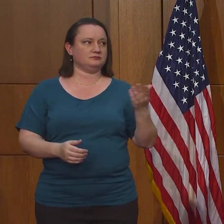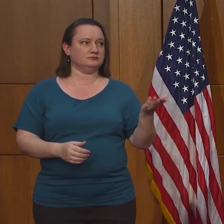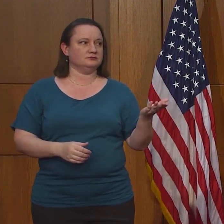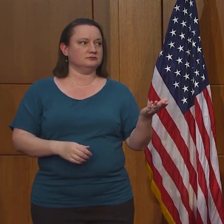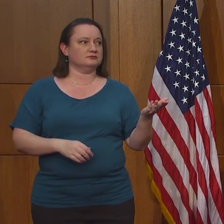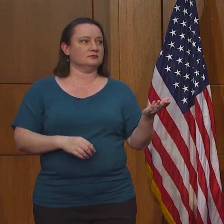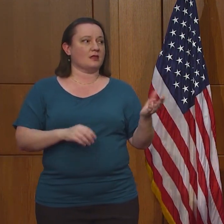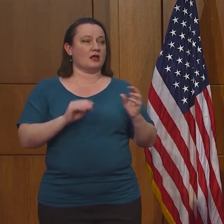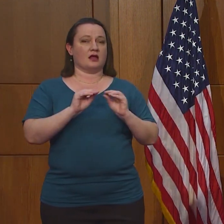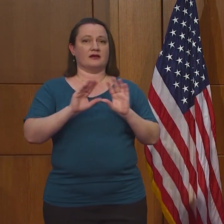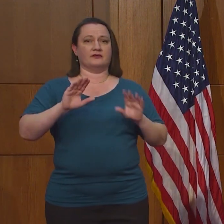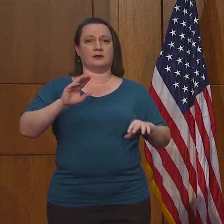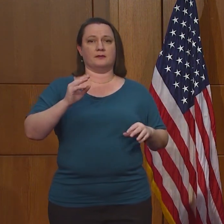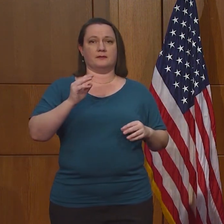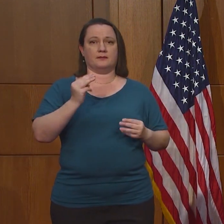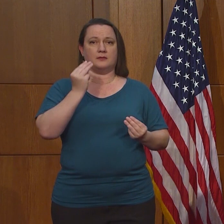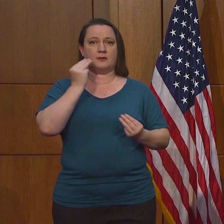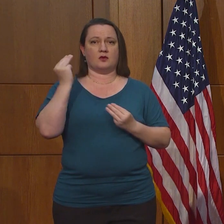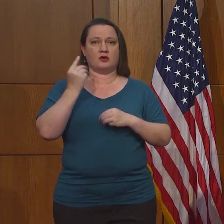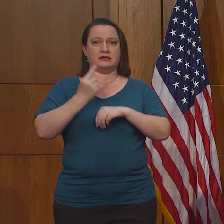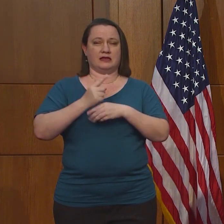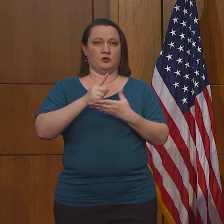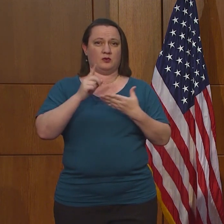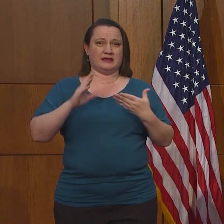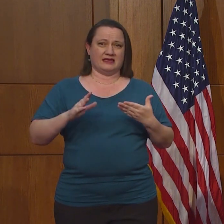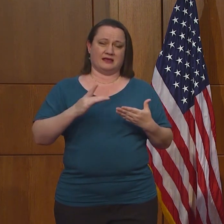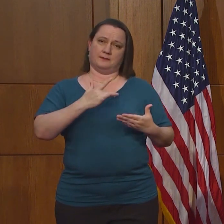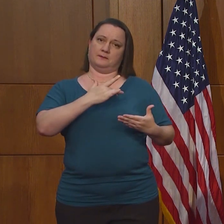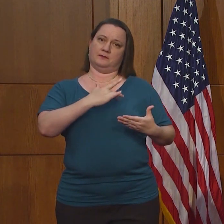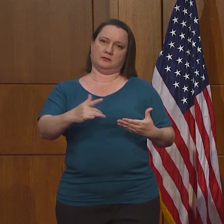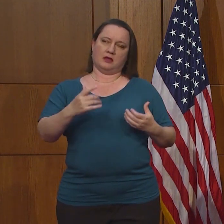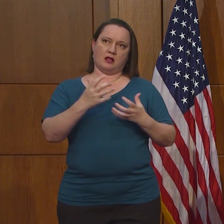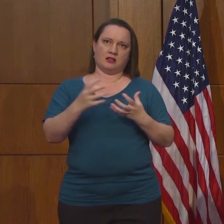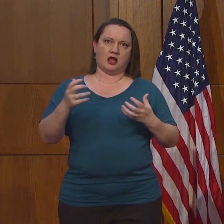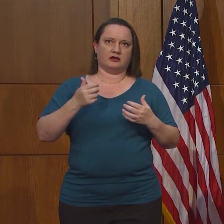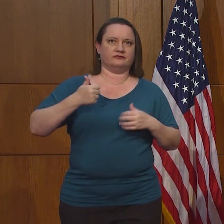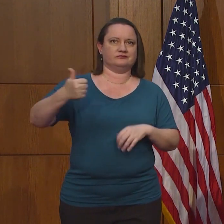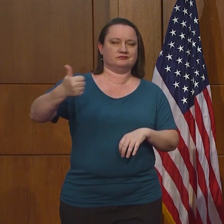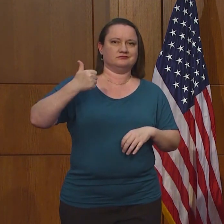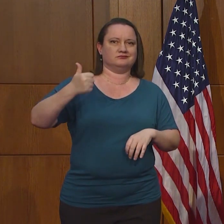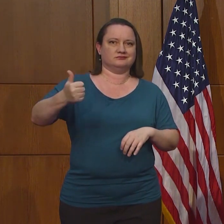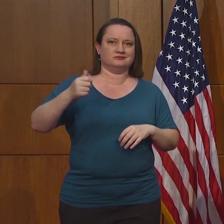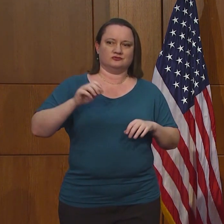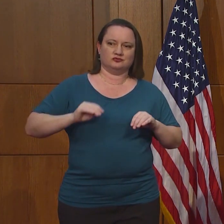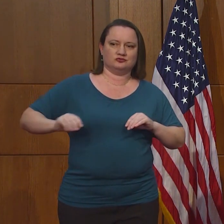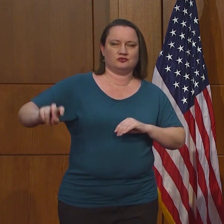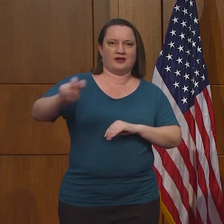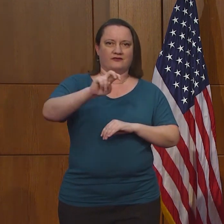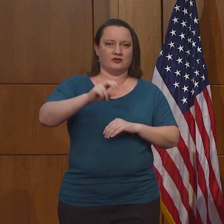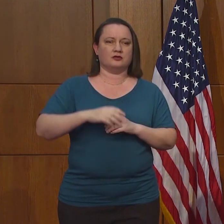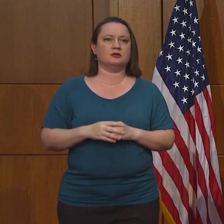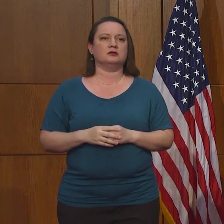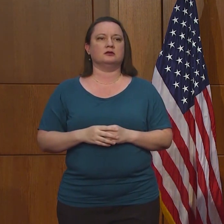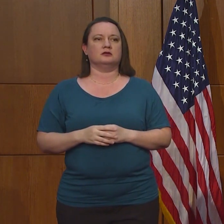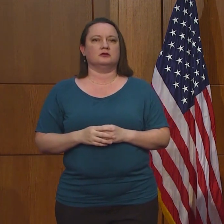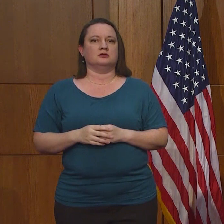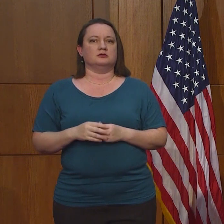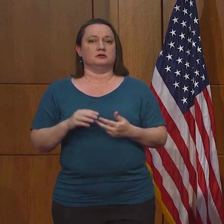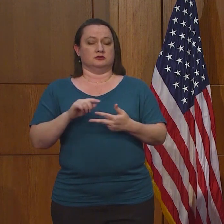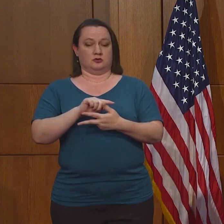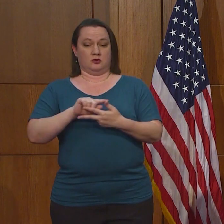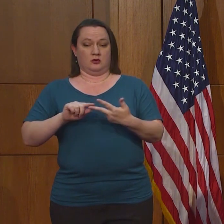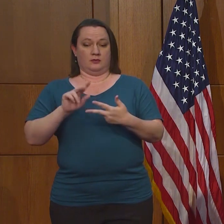El fin de semana de remembranza es un fin de semana donde la gente generalmente viaja mucho.